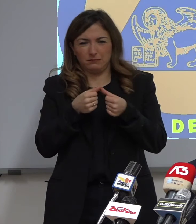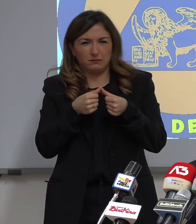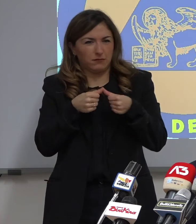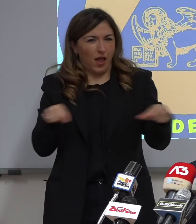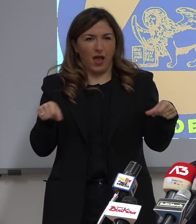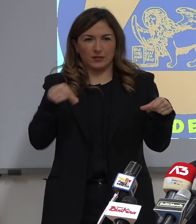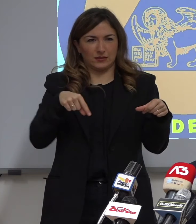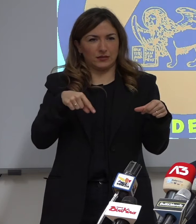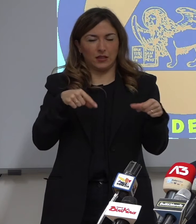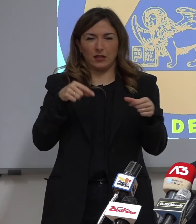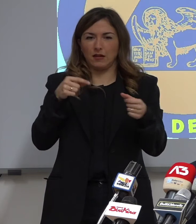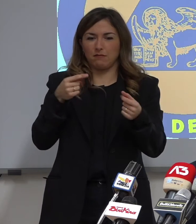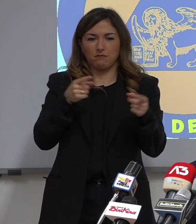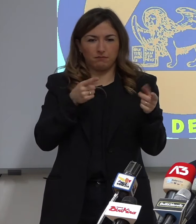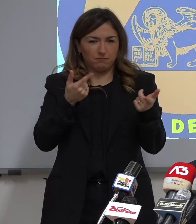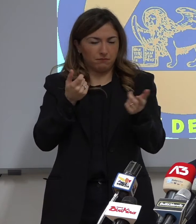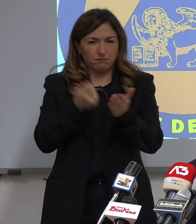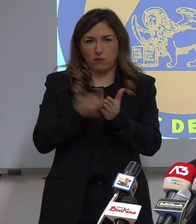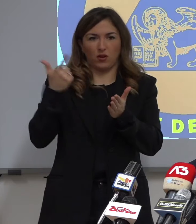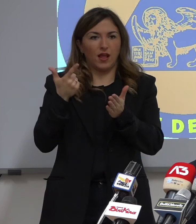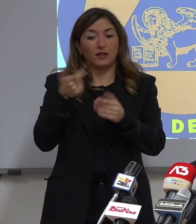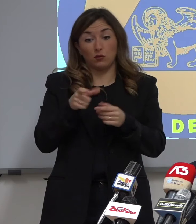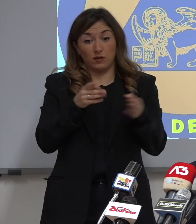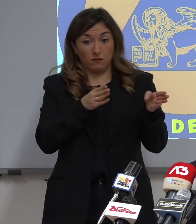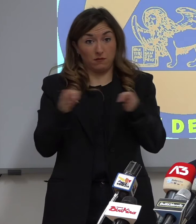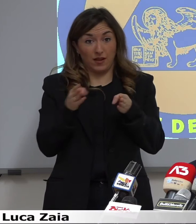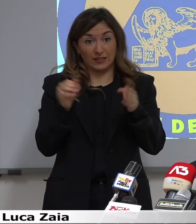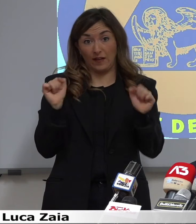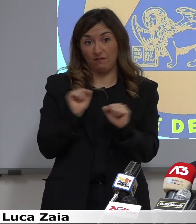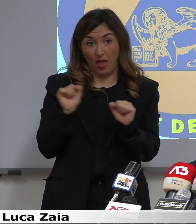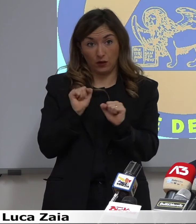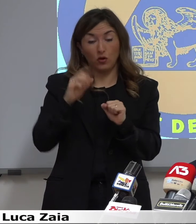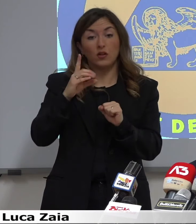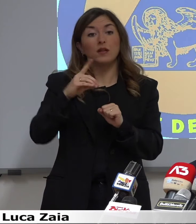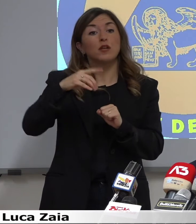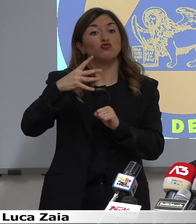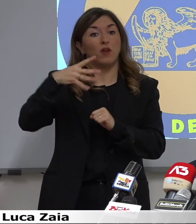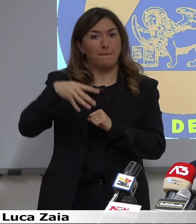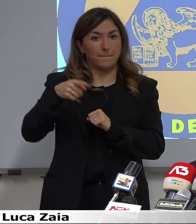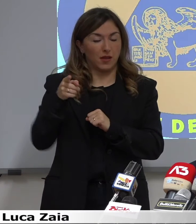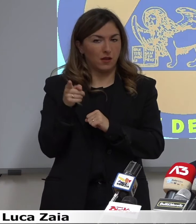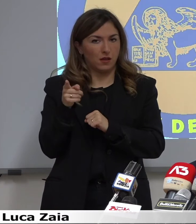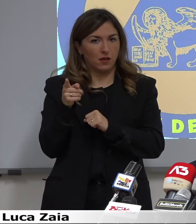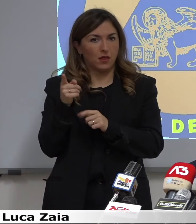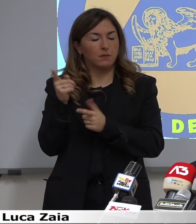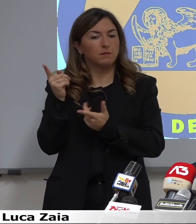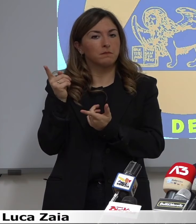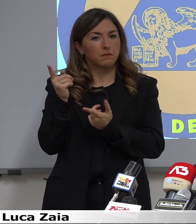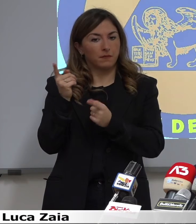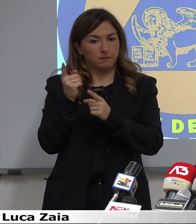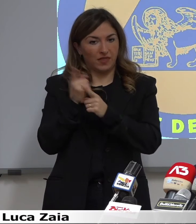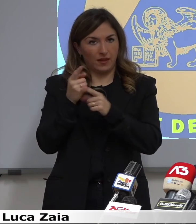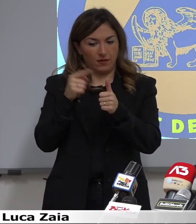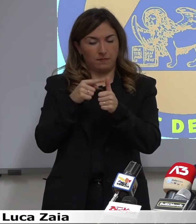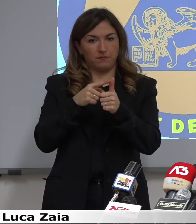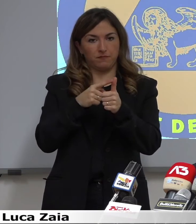dicembre. Perché è un DPCM che si inserisce in piena fase invernale, perché è un DPCM che comunque dovrà affrontare Covid,